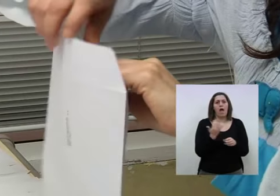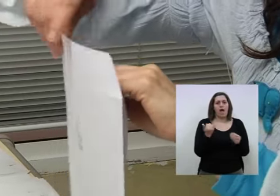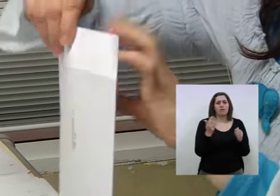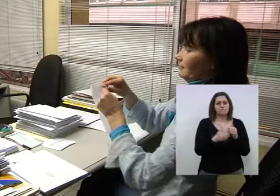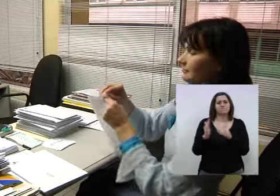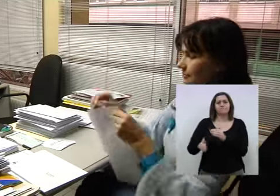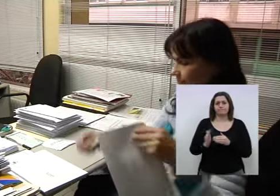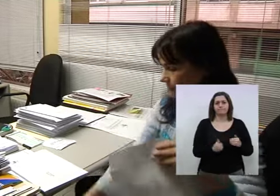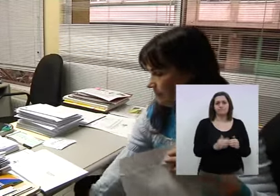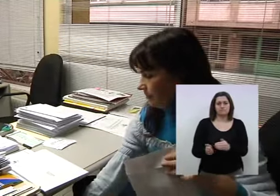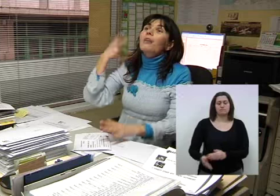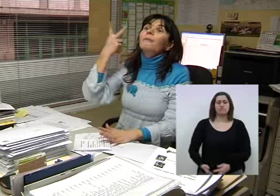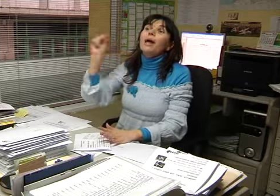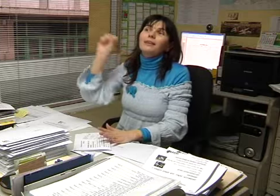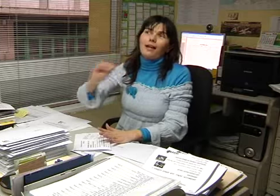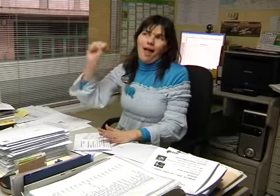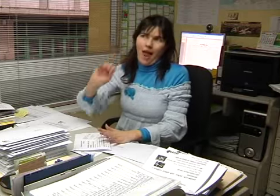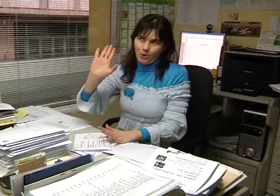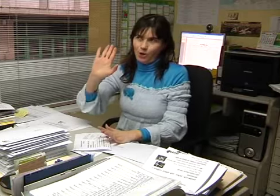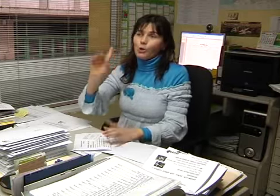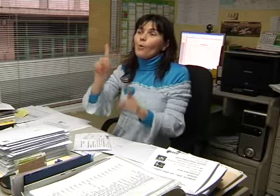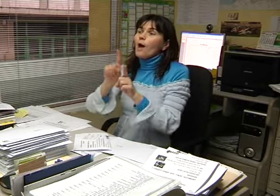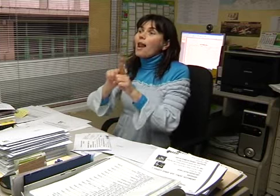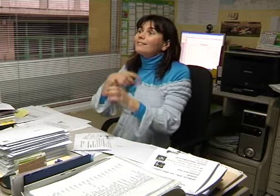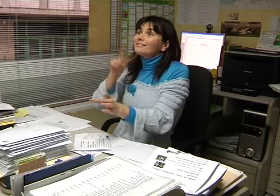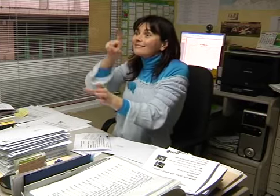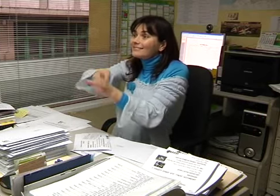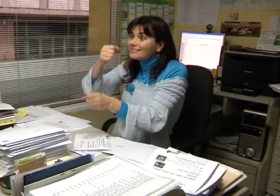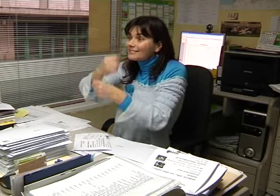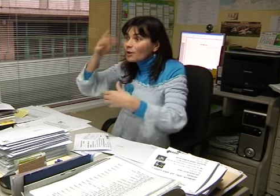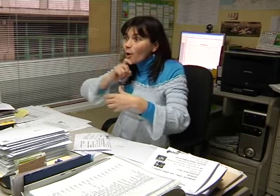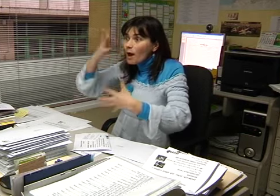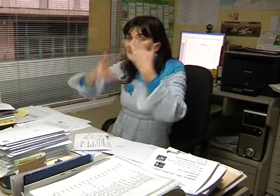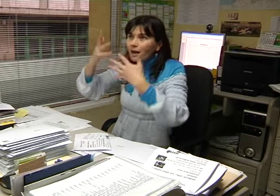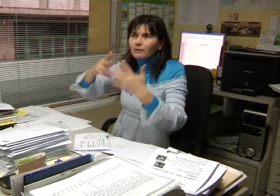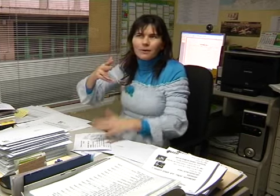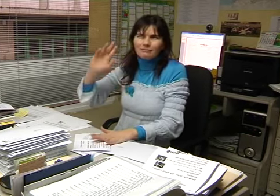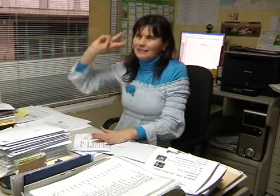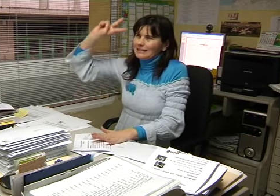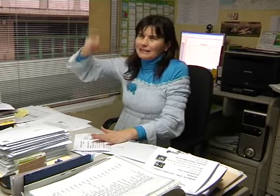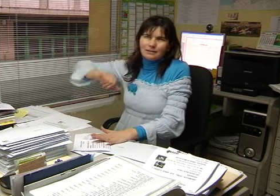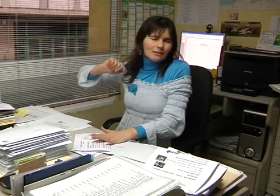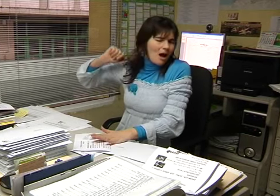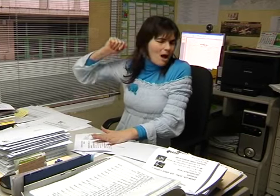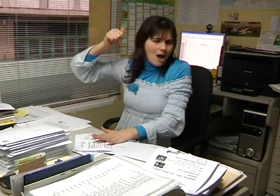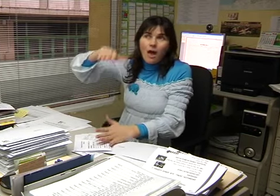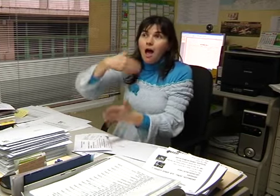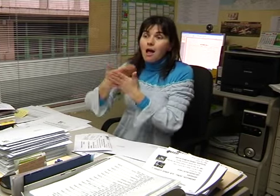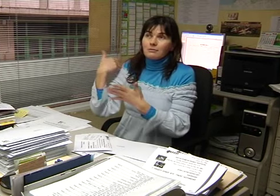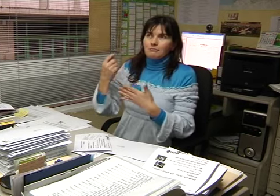también al mercado laboral. Yo hace 20 años que saqué el título y nunca había trabajado de administración